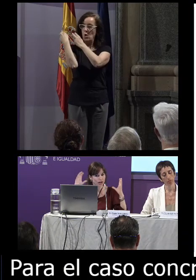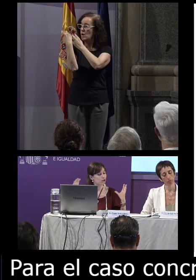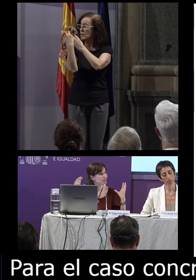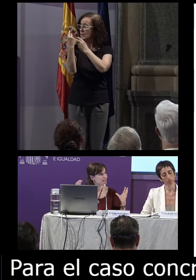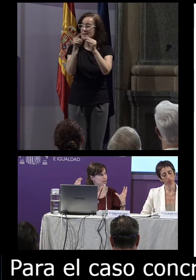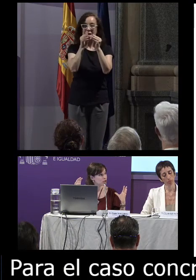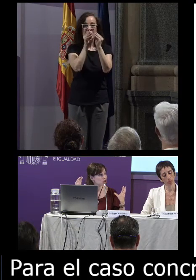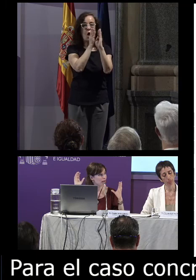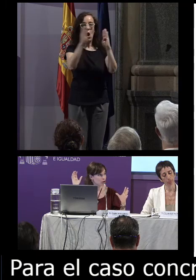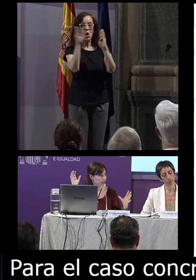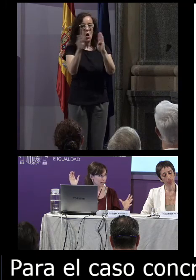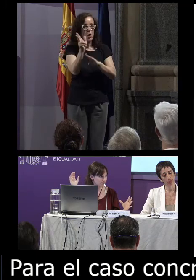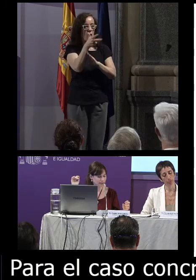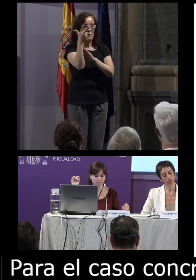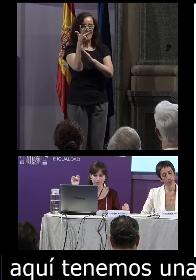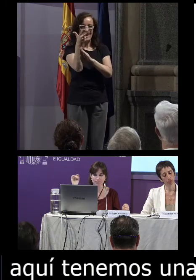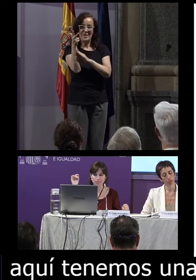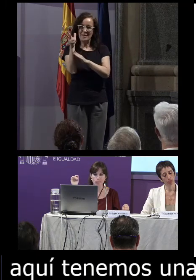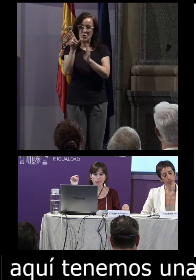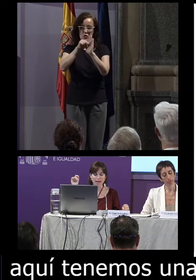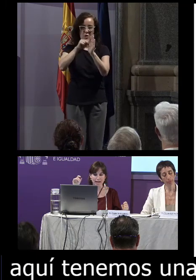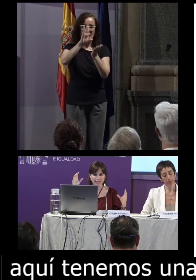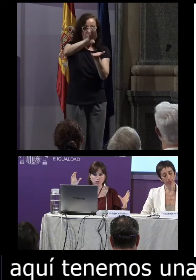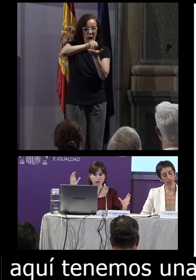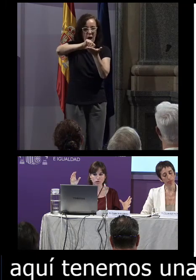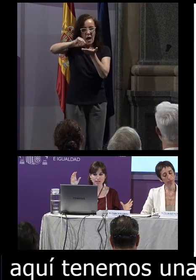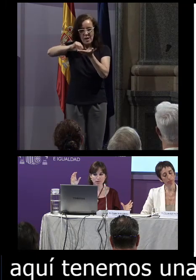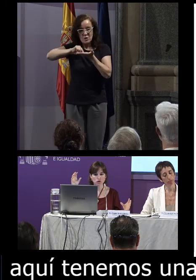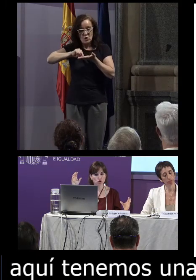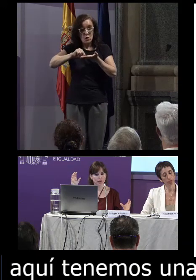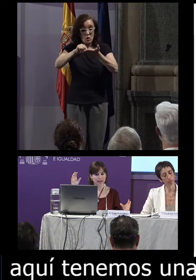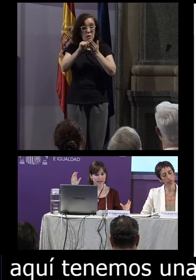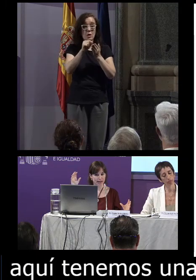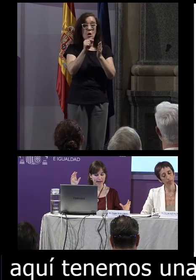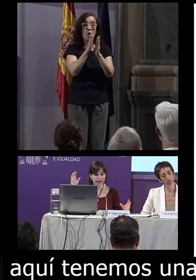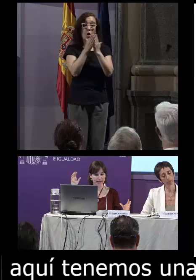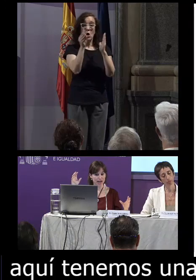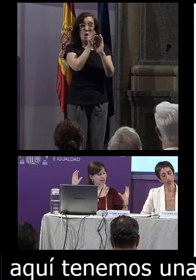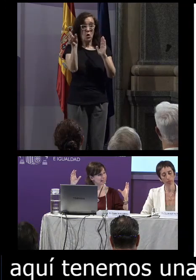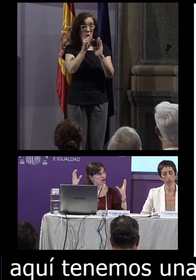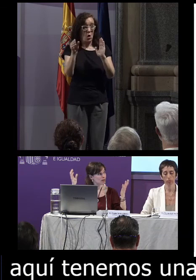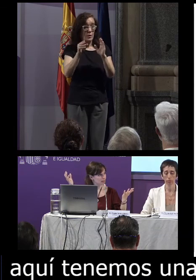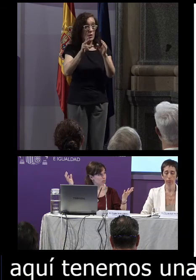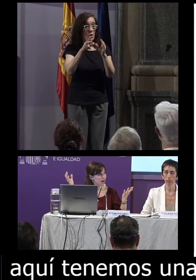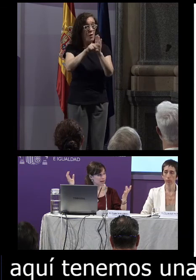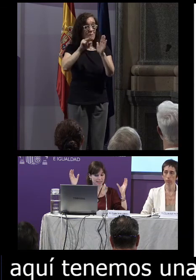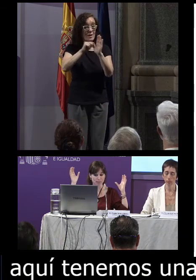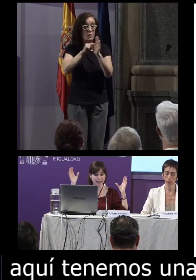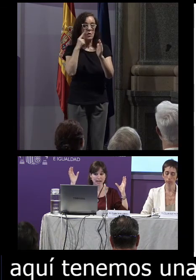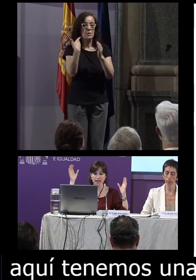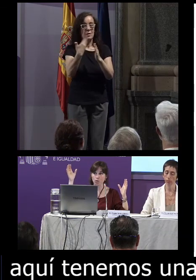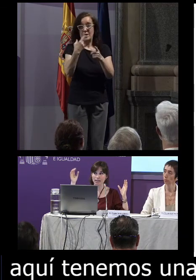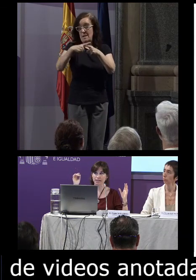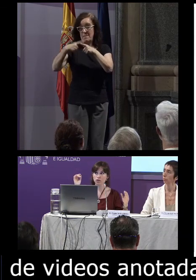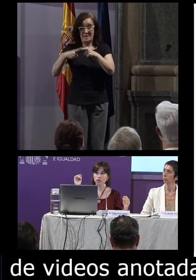colecciones de vídeos anotadas estas colecciones de vídeos contienen el material principal que es el